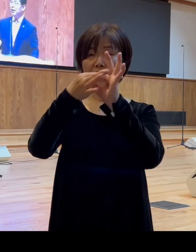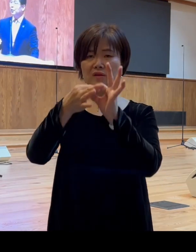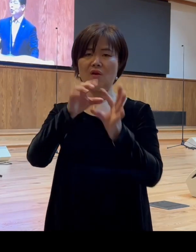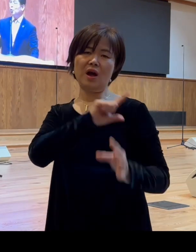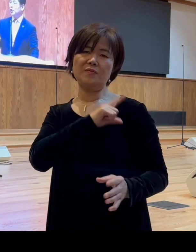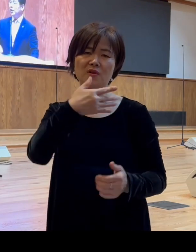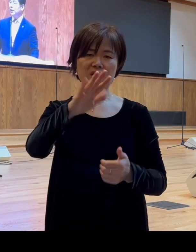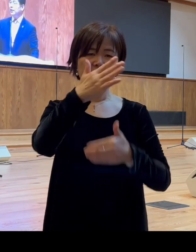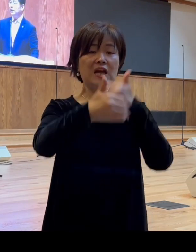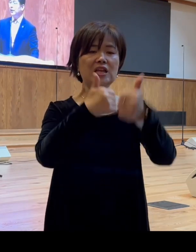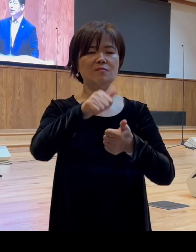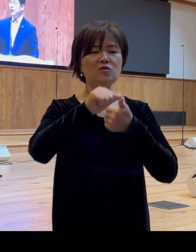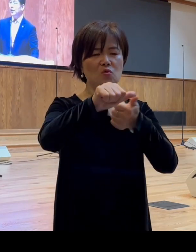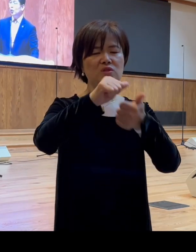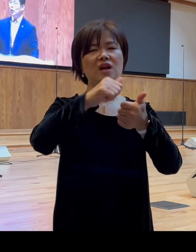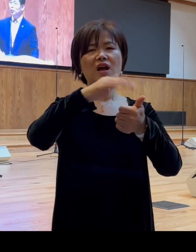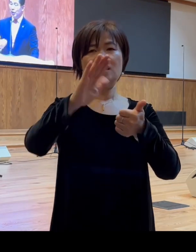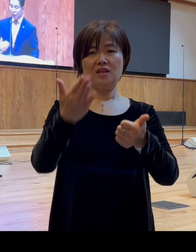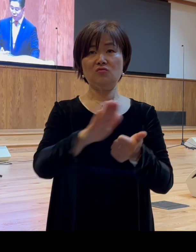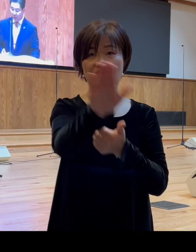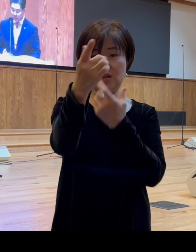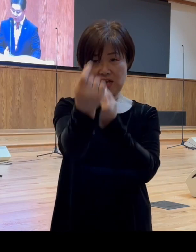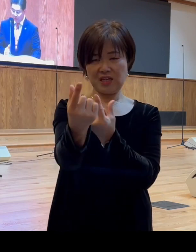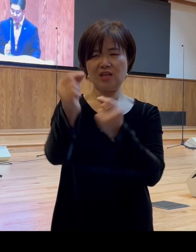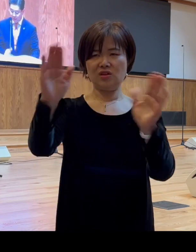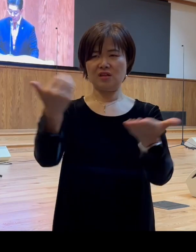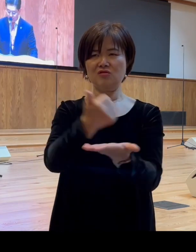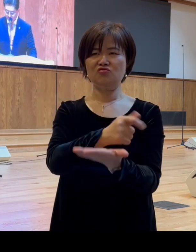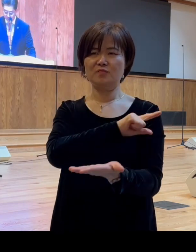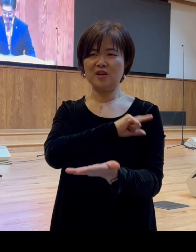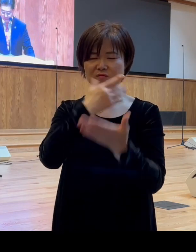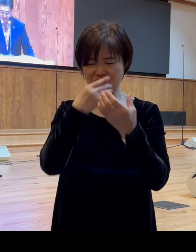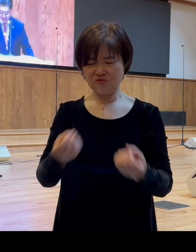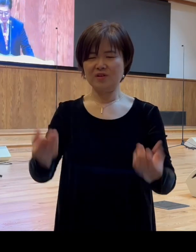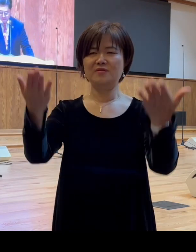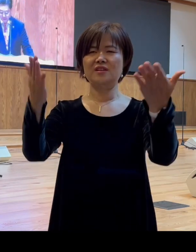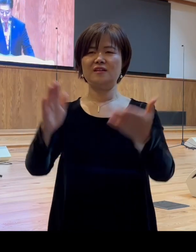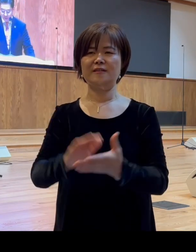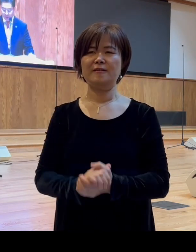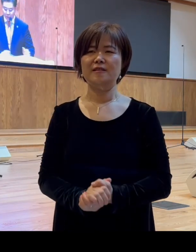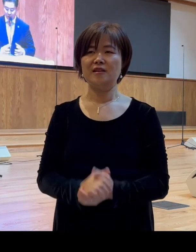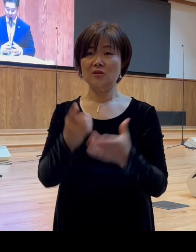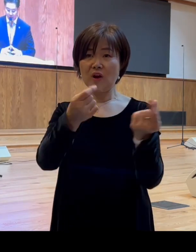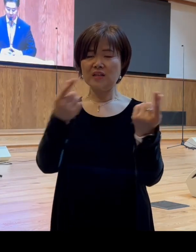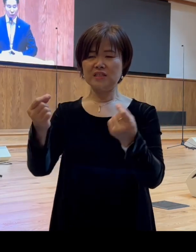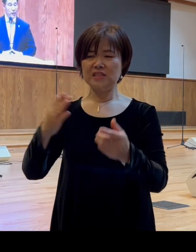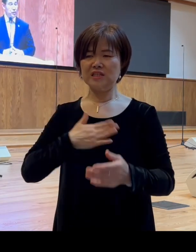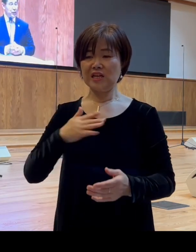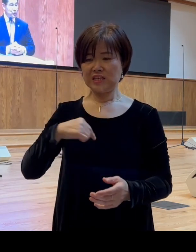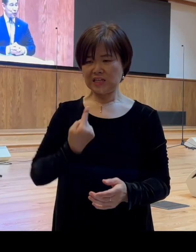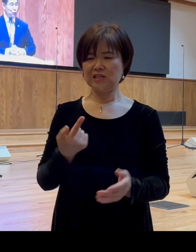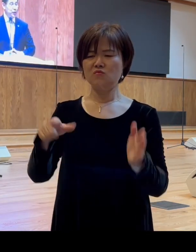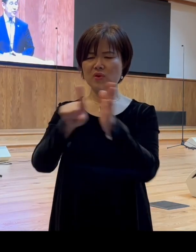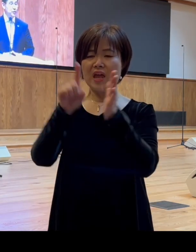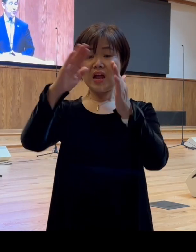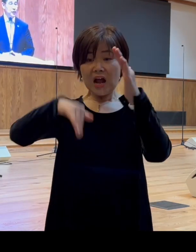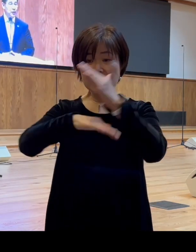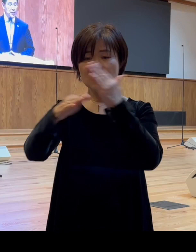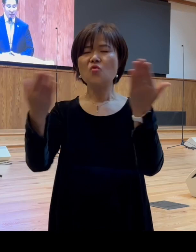쫓아가는 조아로 분 되실 수 있기를 주님의 이름으로 추건합니다 그렇게 우리 자신을 위해서 가정을 위해서 삶의